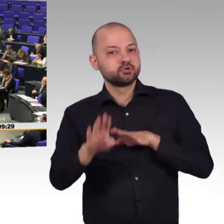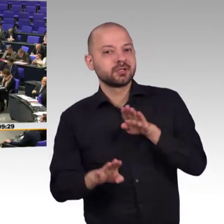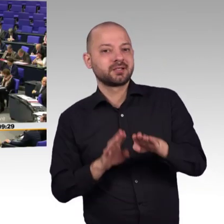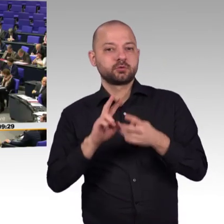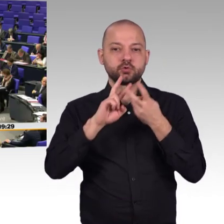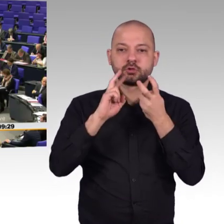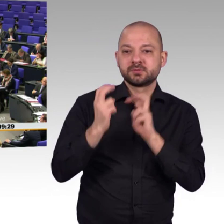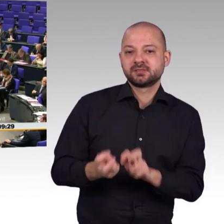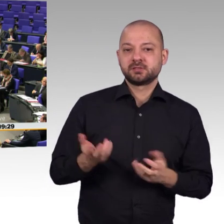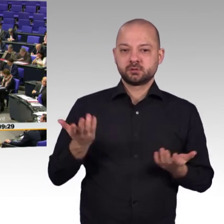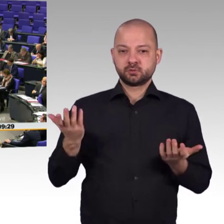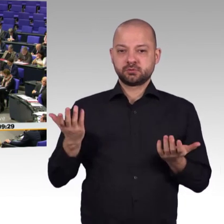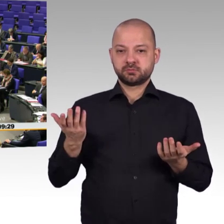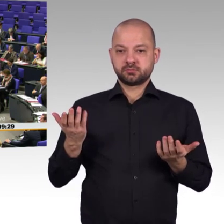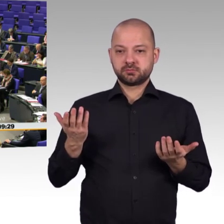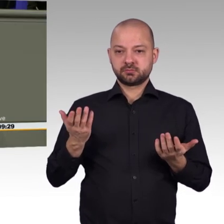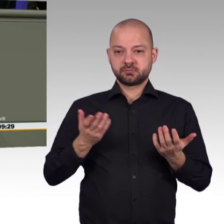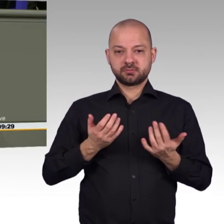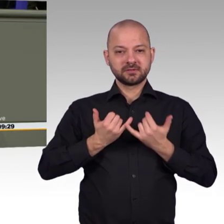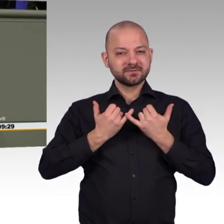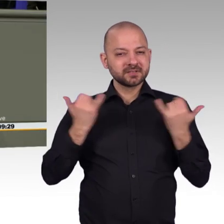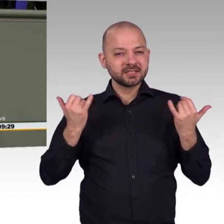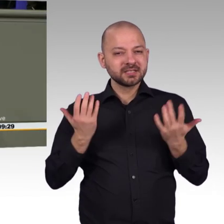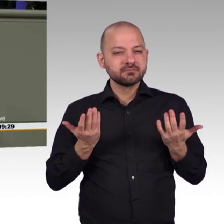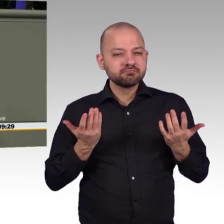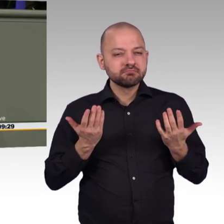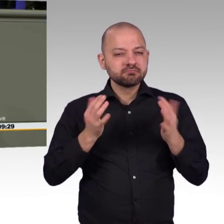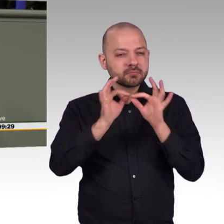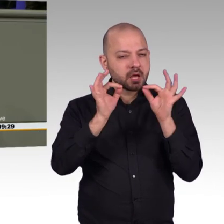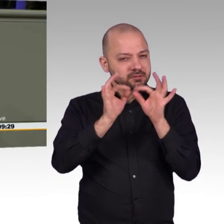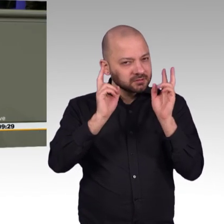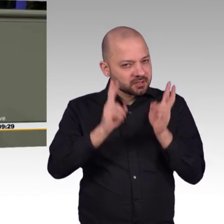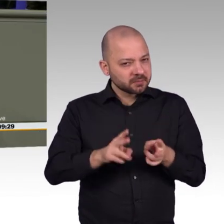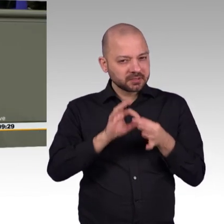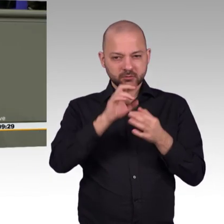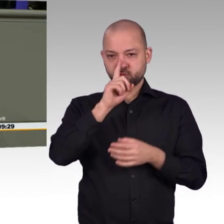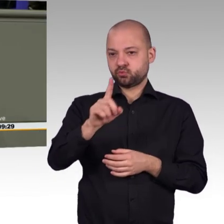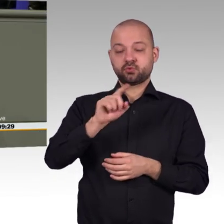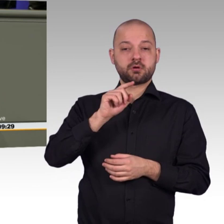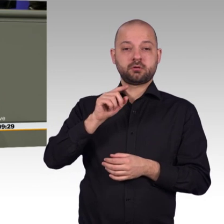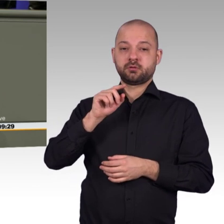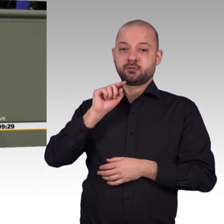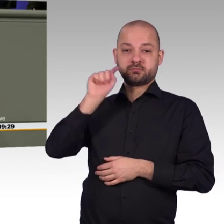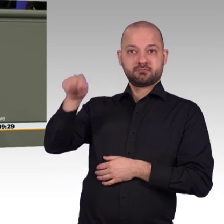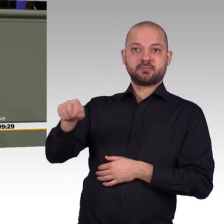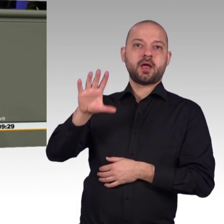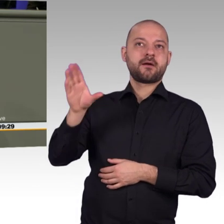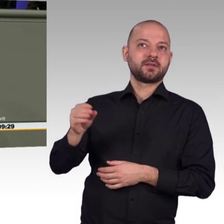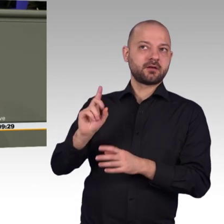Wie wenig die Bundesregierung weiß, was sie tut, merkt man, wenn man sich im Detail anschaut, wie sie ihre großspurigen Ziele umsetzen will. Bis